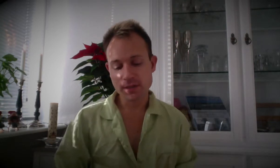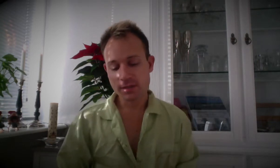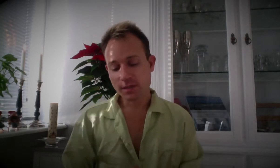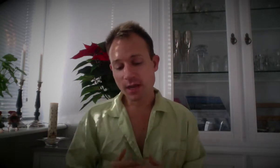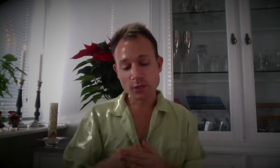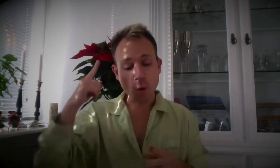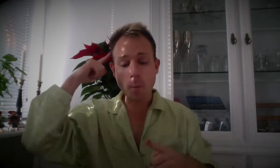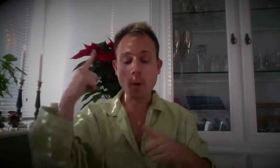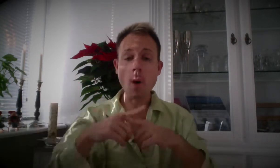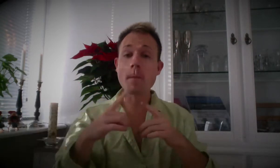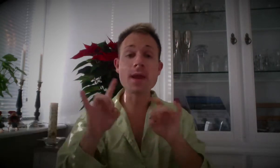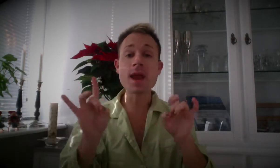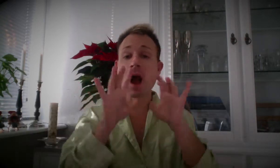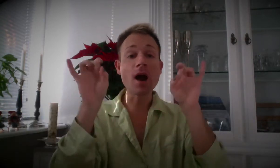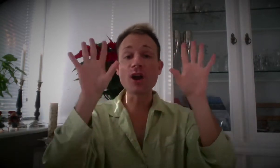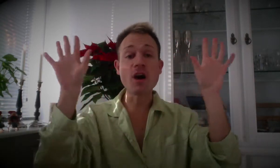til en tro på mirakler.